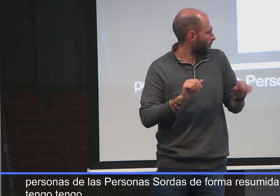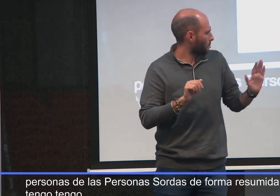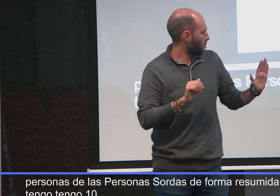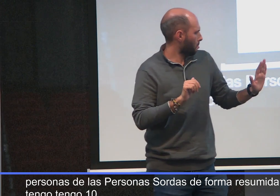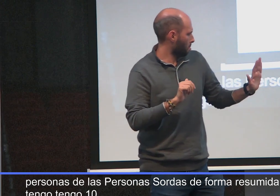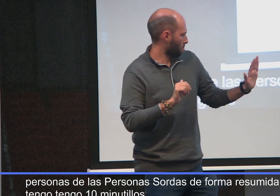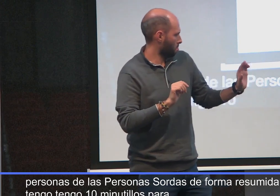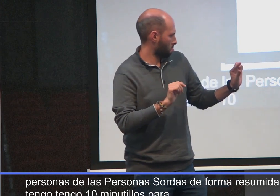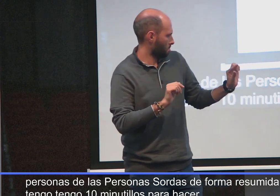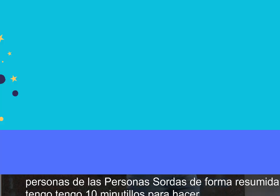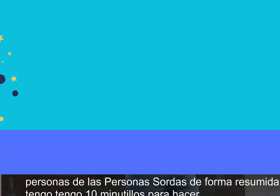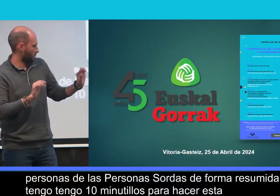hacer esta presentación.